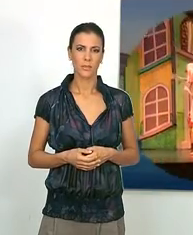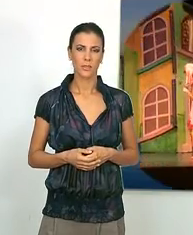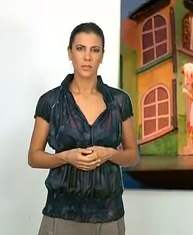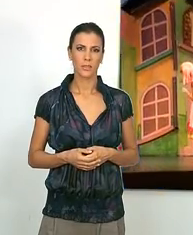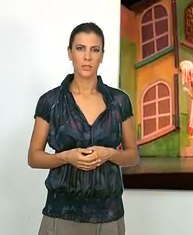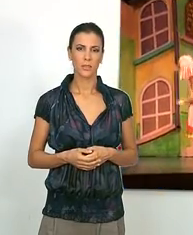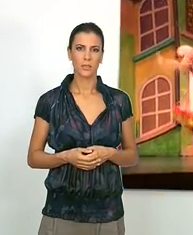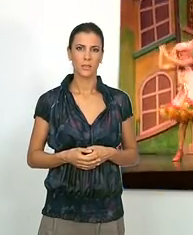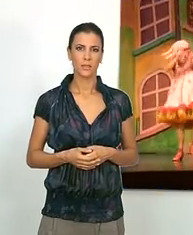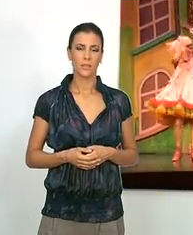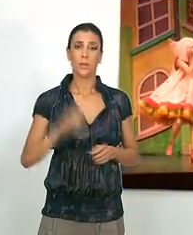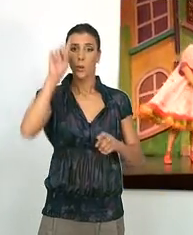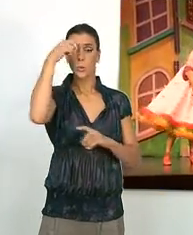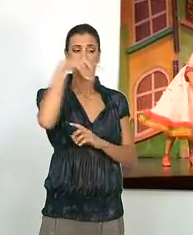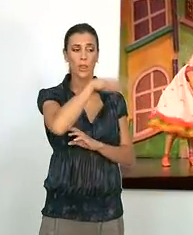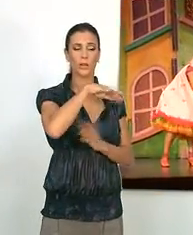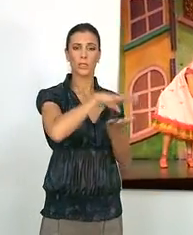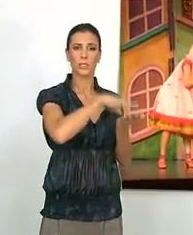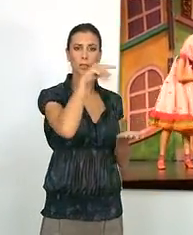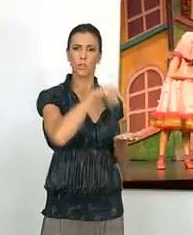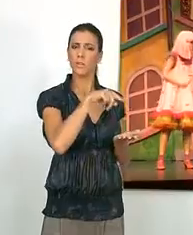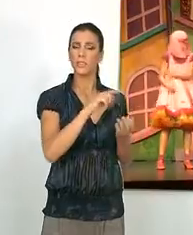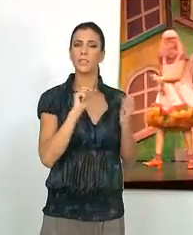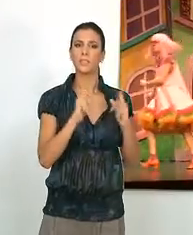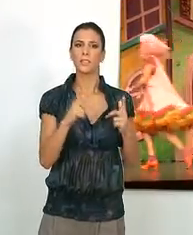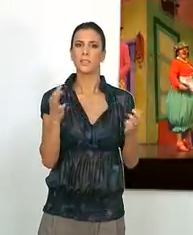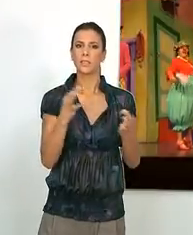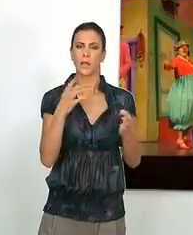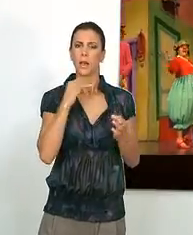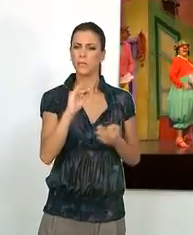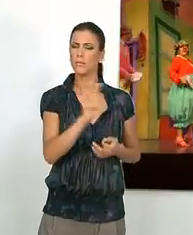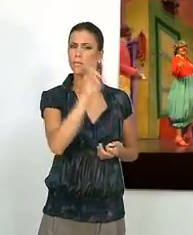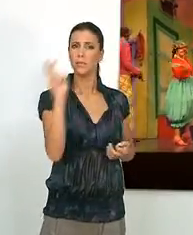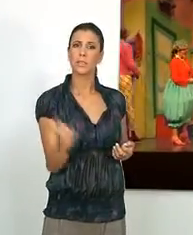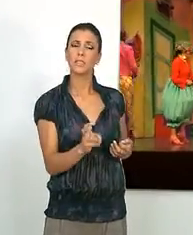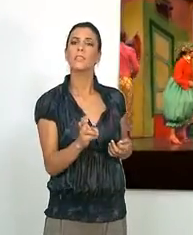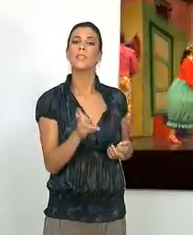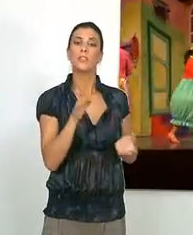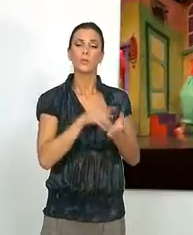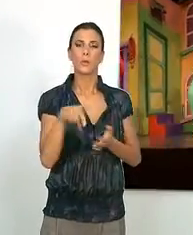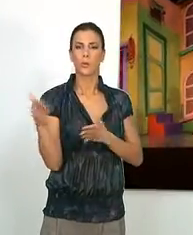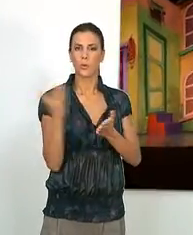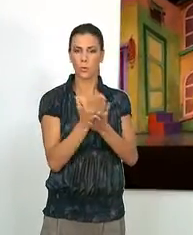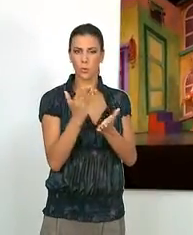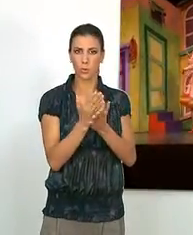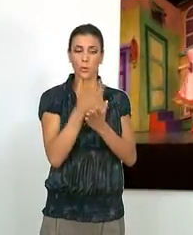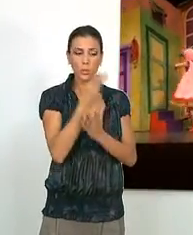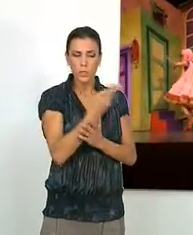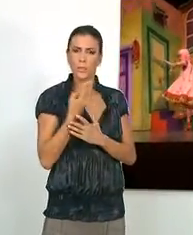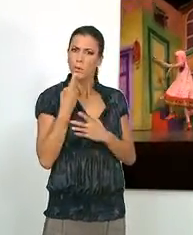El Cultural de la Villa de Salbreña brinda una quincena de talleres para este curso, tres de ellos